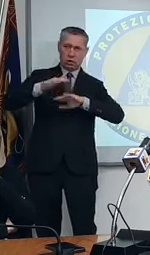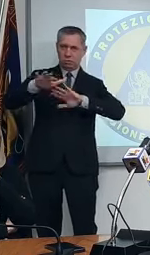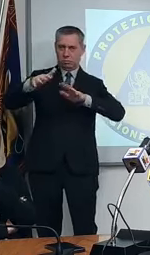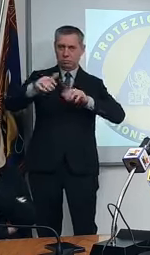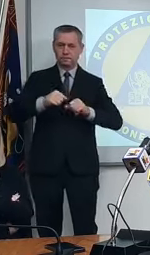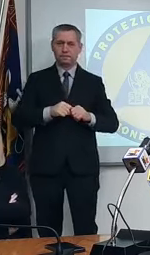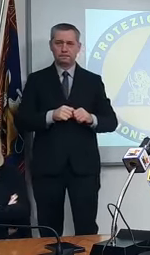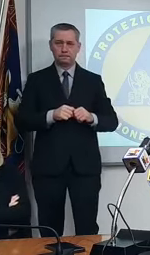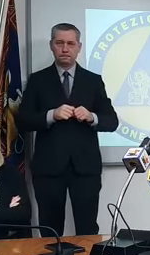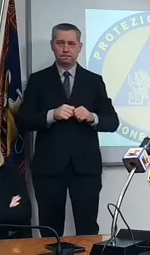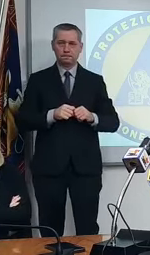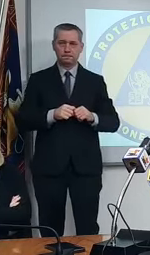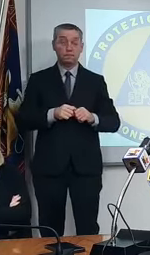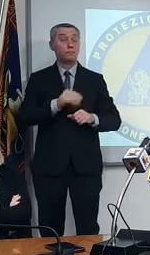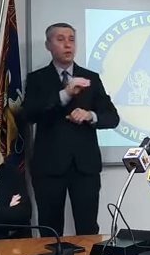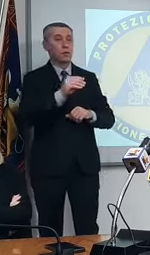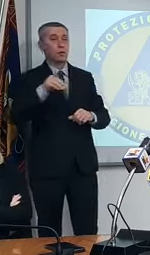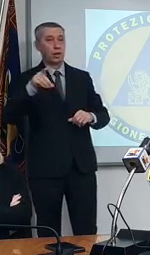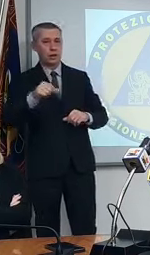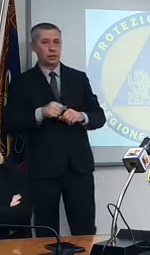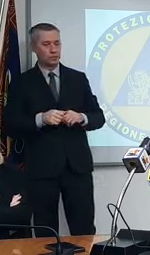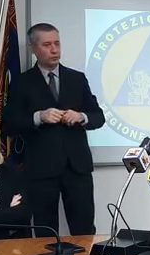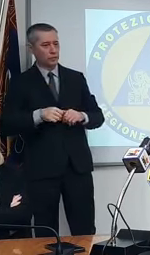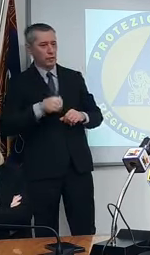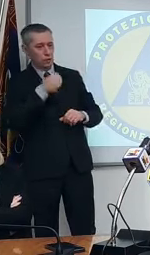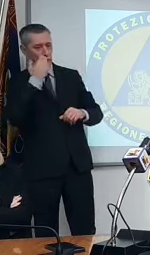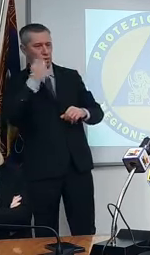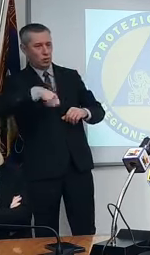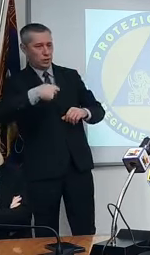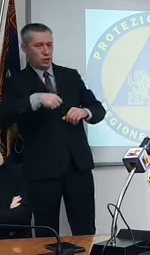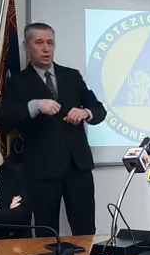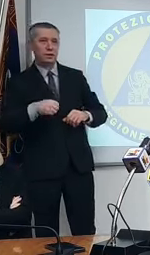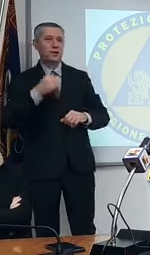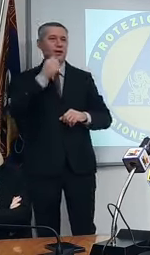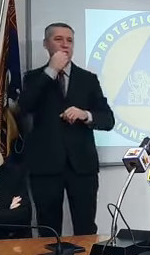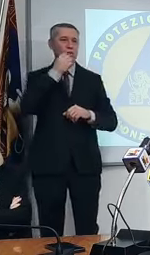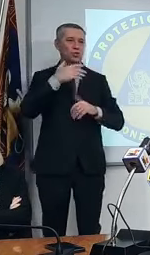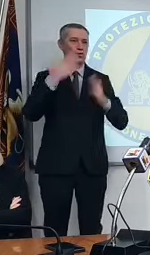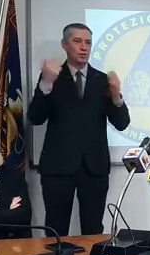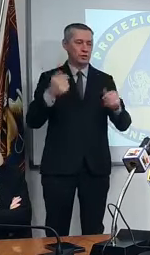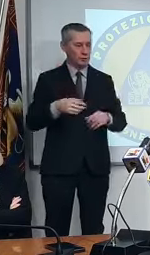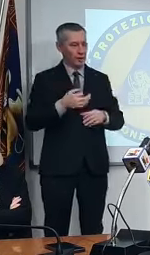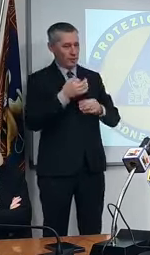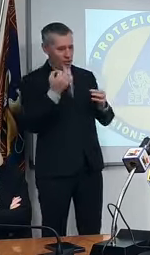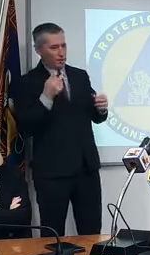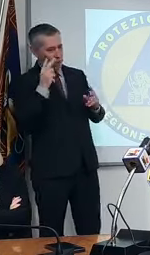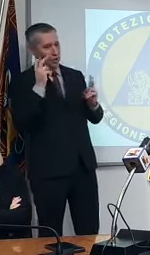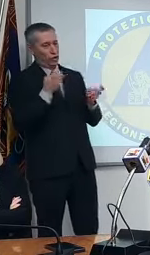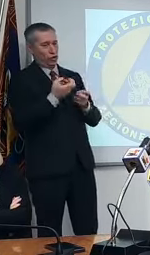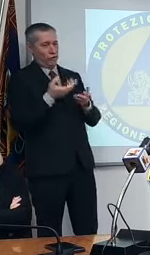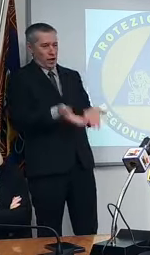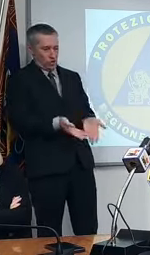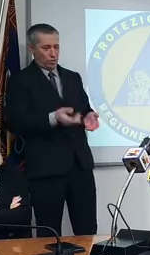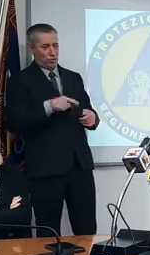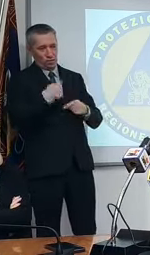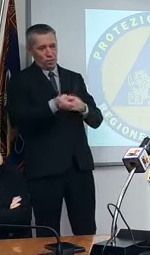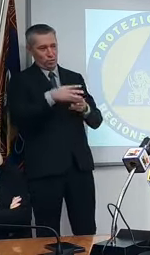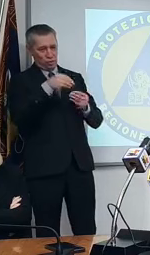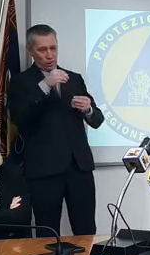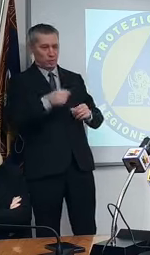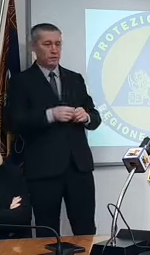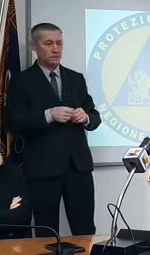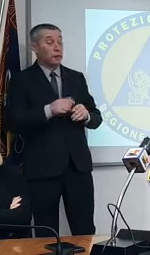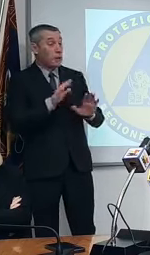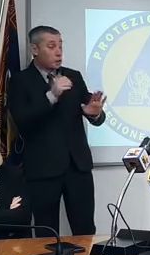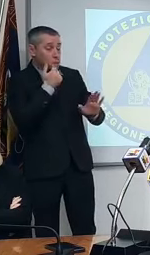Parisi, prego. Presidente, buongiorno. Buongiorno. Ben ritrovato dopo Pasqua. Dunque, per quanto attiene